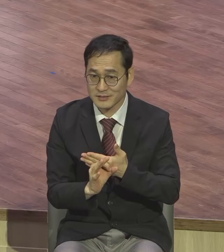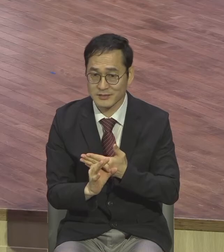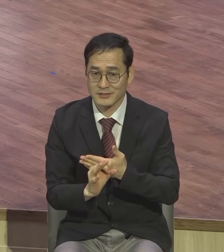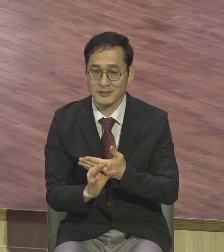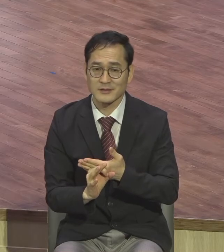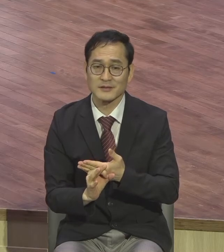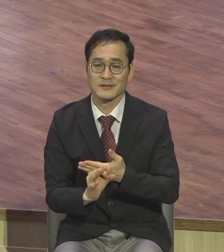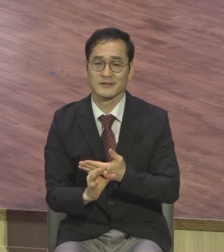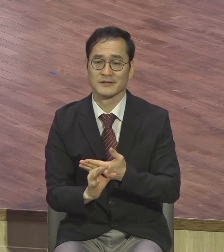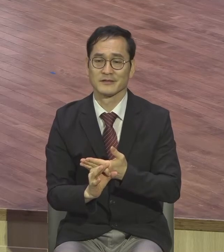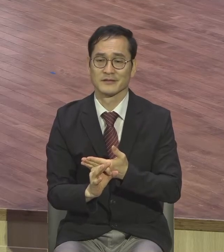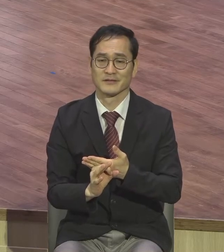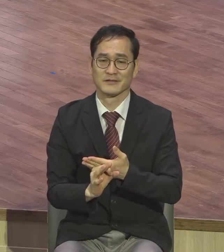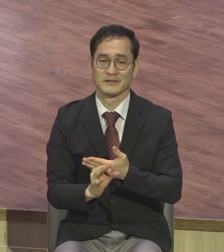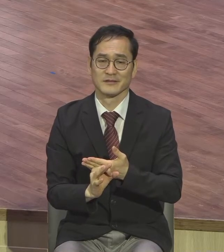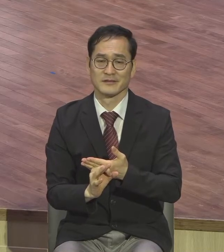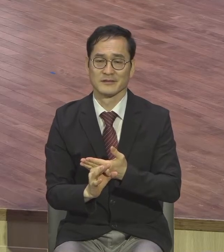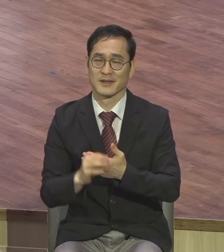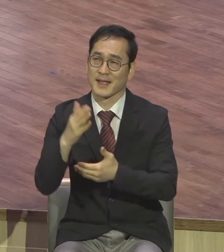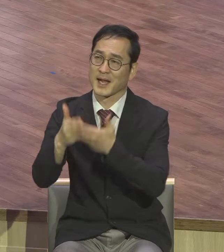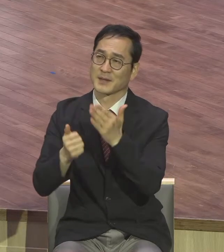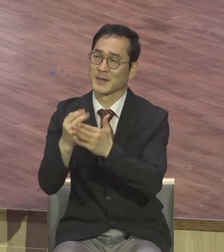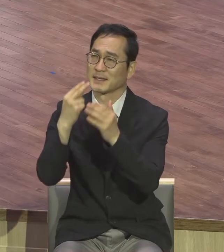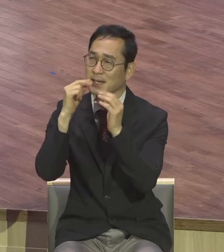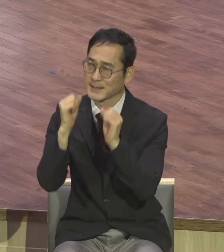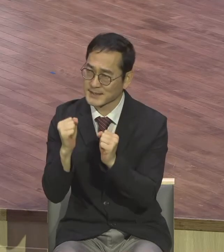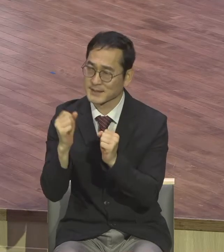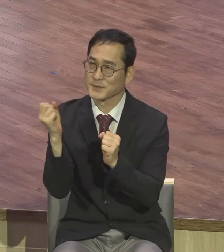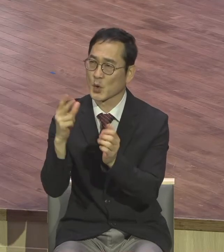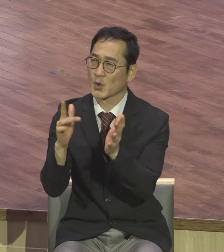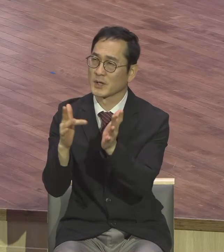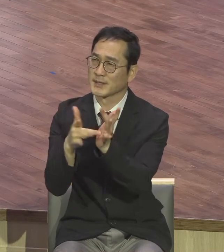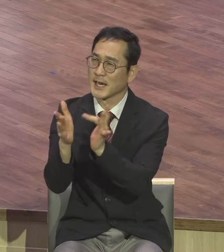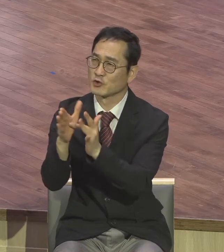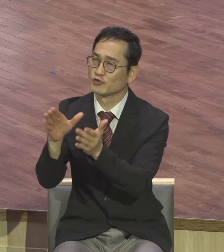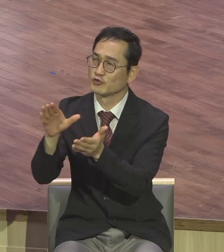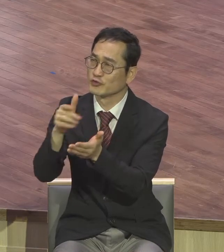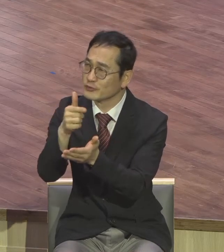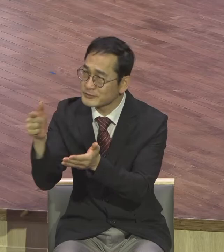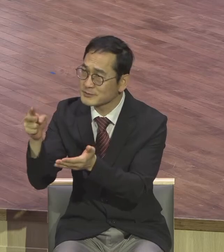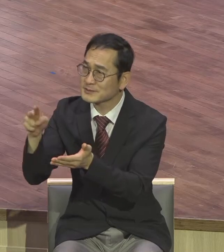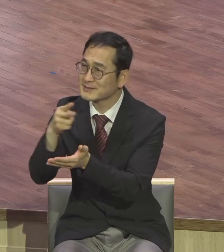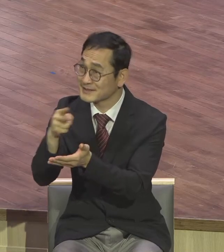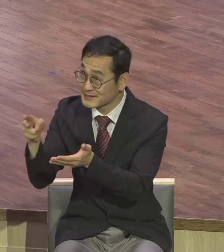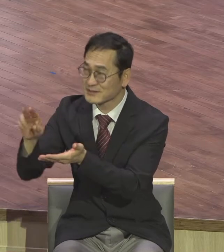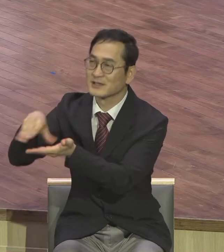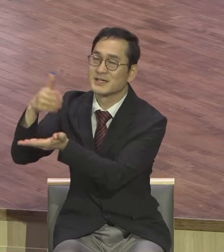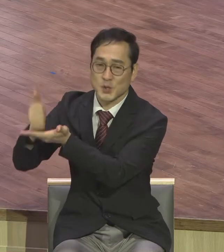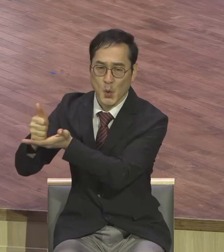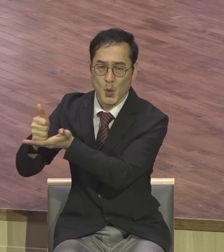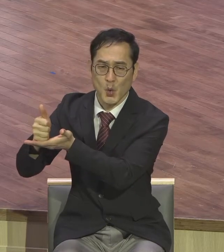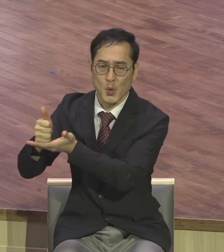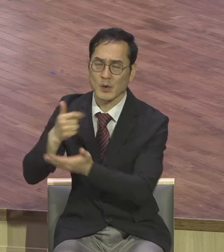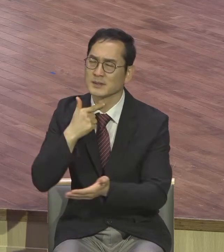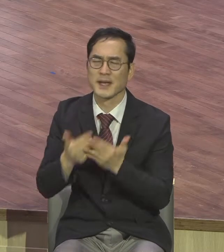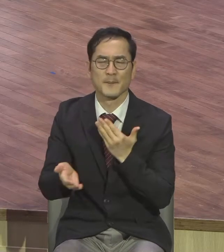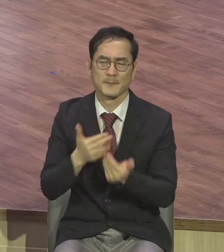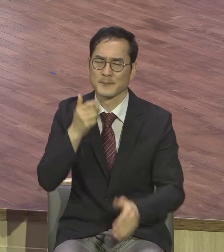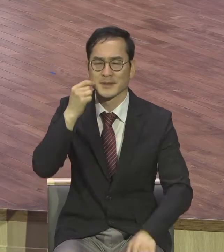하나님의 살아계심과 예수가 그리스도 되심을 체험할 수 없습니다. 하나님이 정말